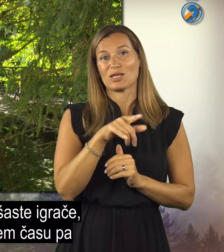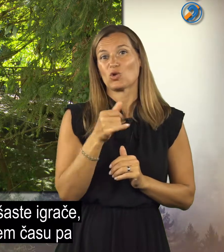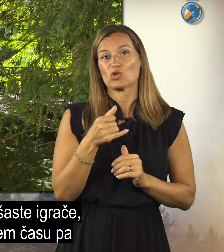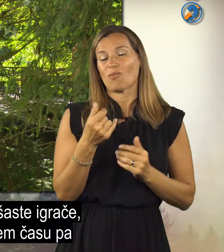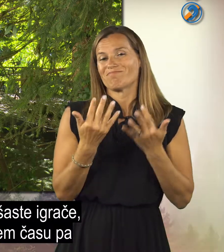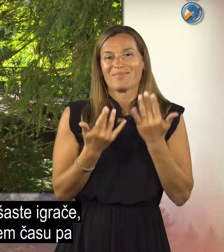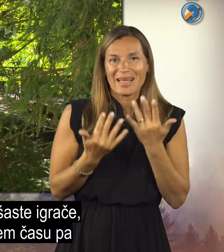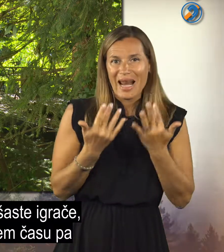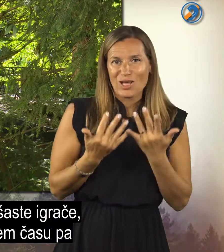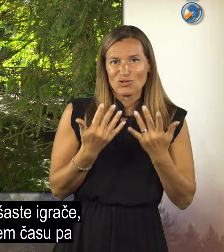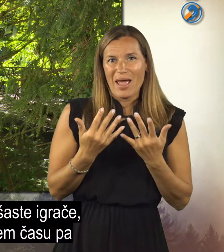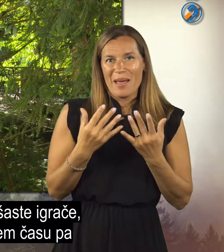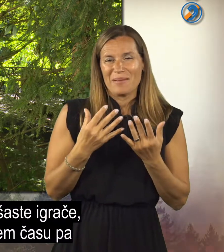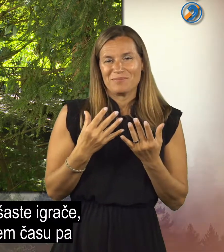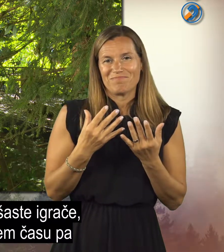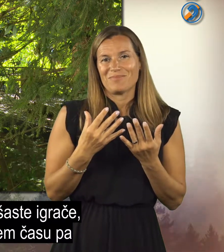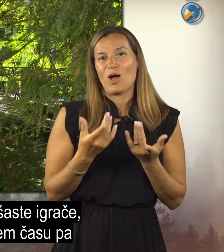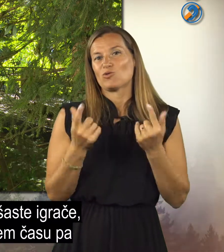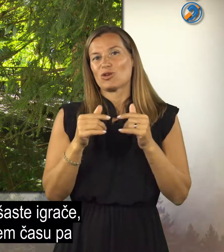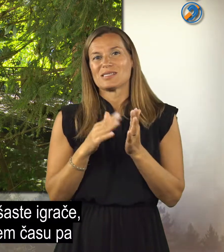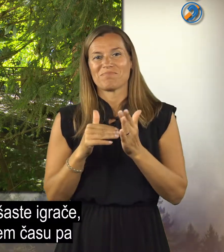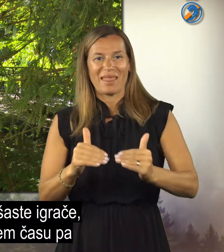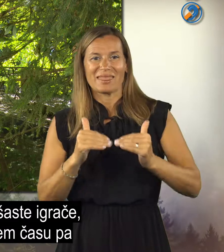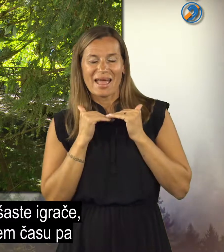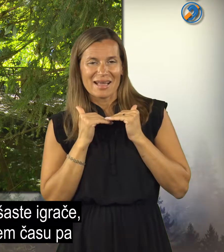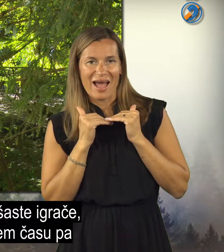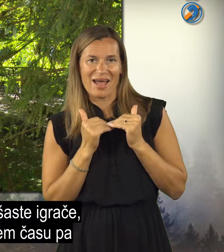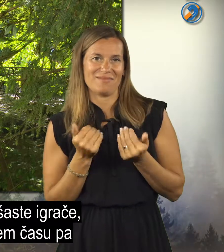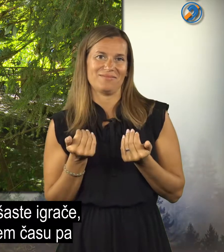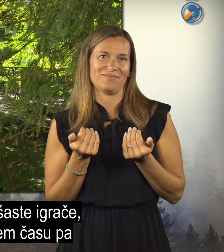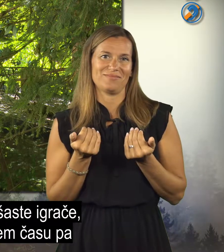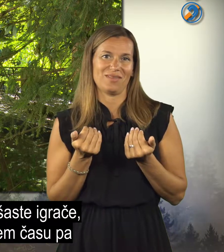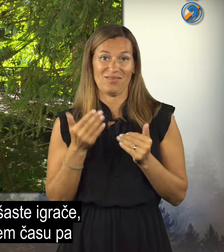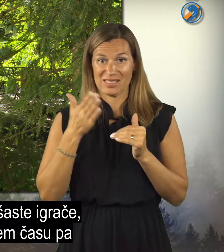tudi so to plišoste igrače, včasih kakšna deka.